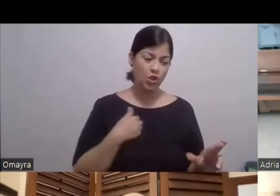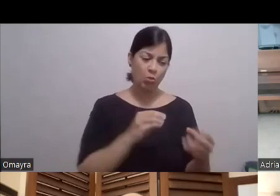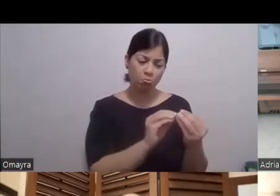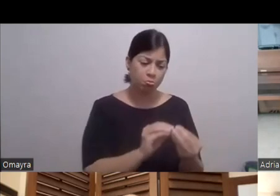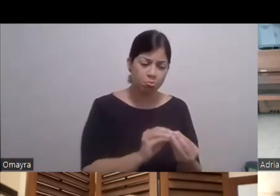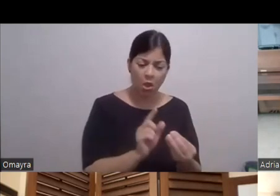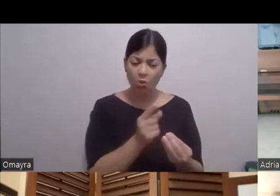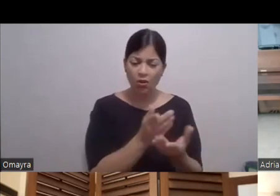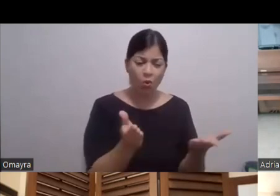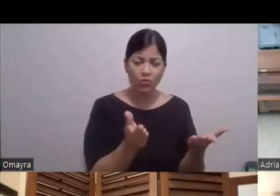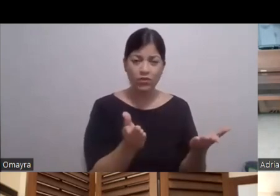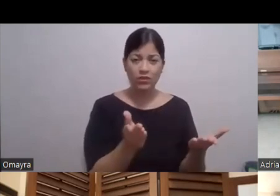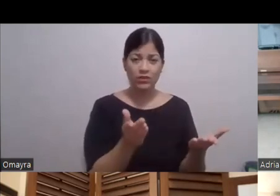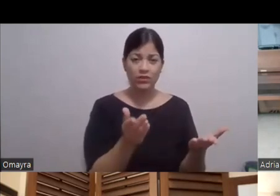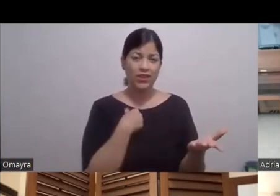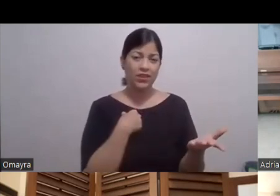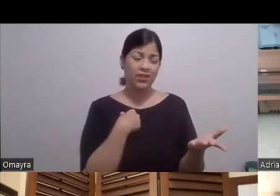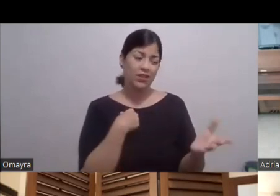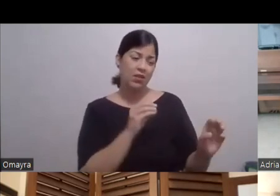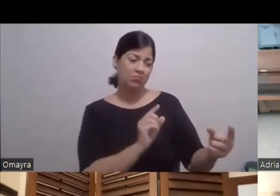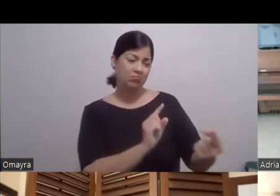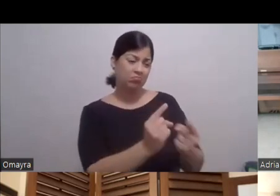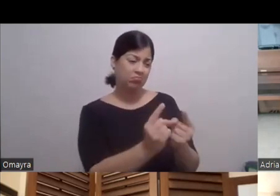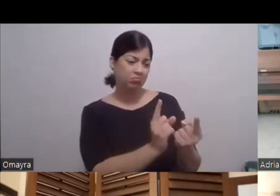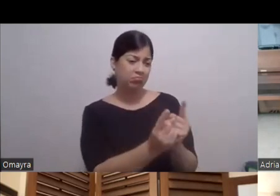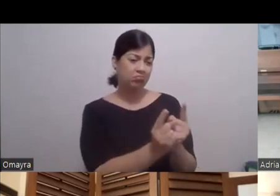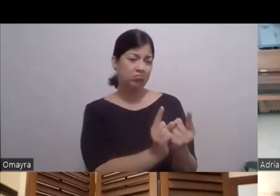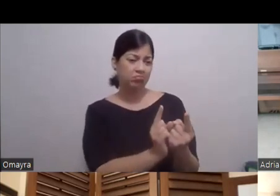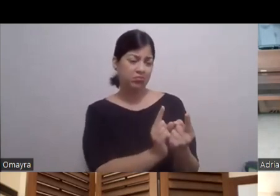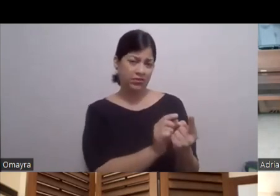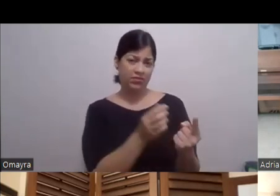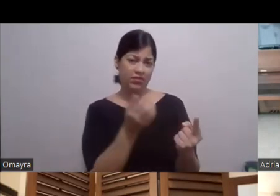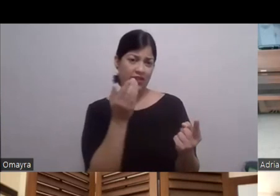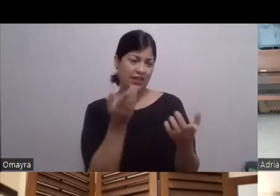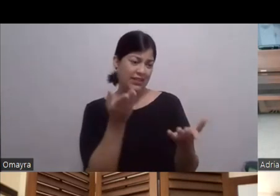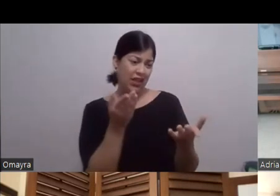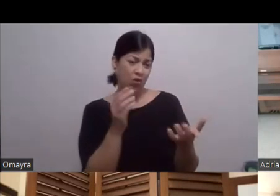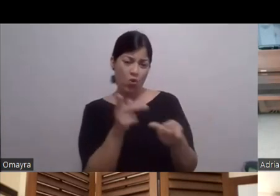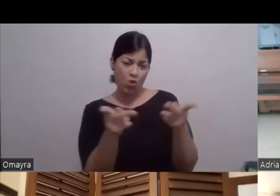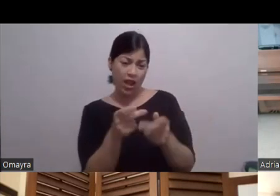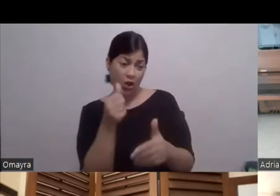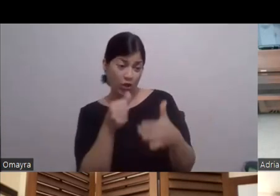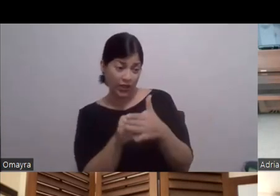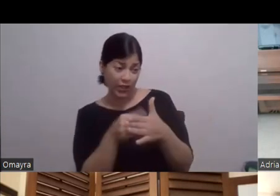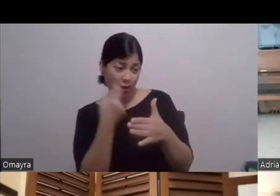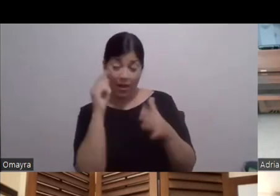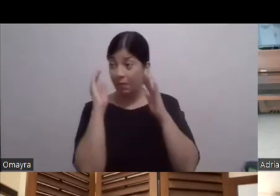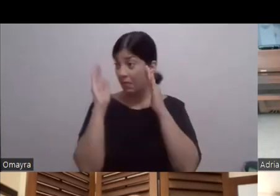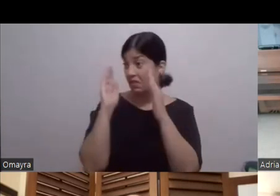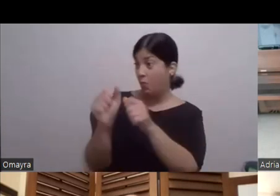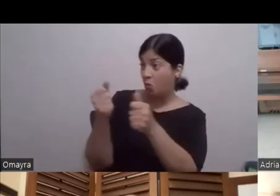lógica Que si estaban aquí Y en un lugar escondido Mira para afuera Siempre tu tiempo pendiente De la puerta Cositas que Pues a veces Son actores